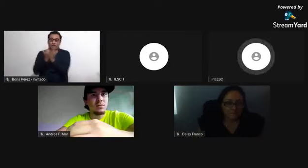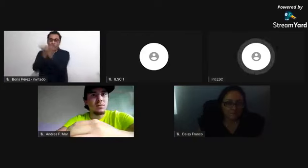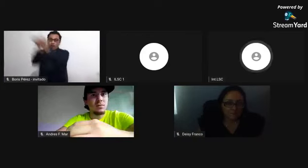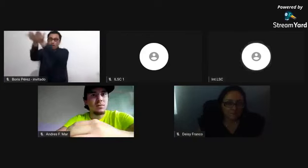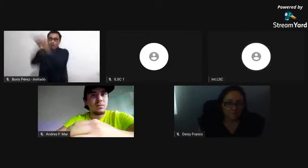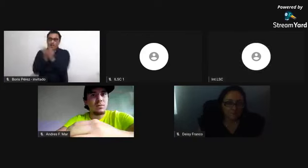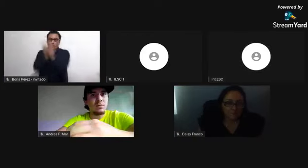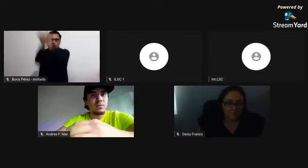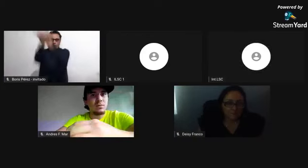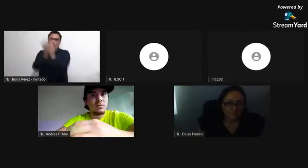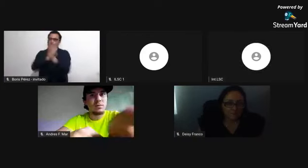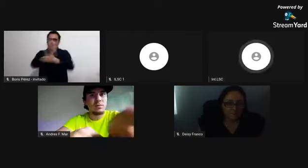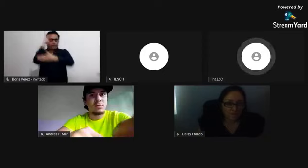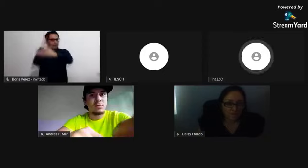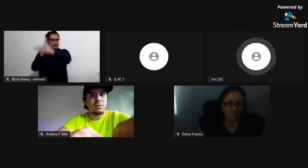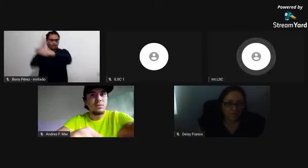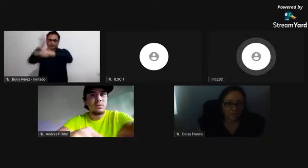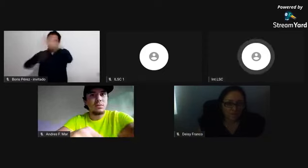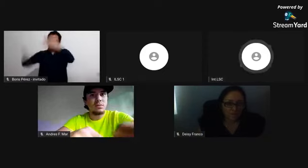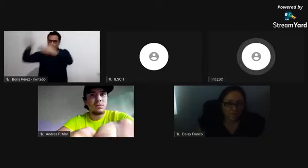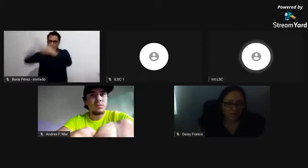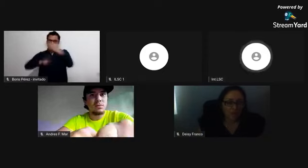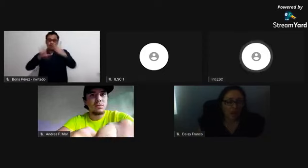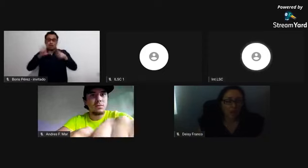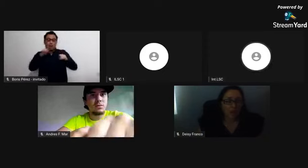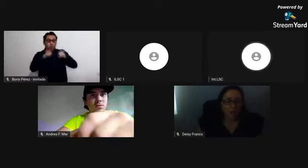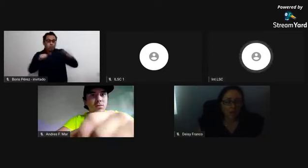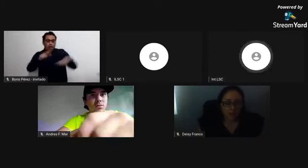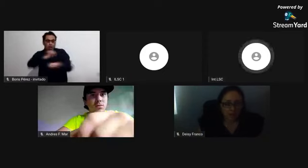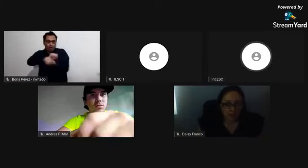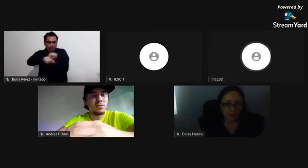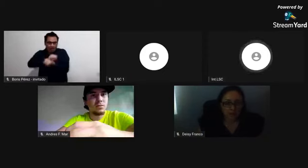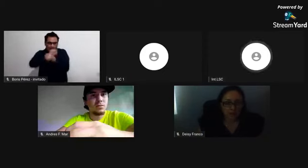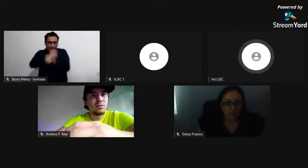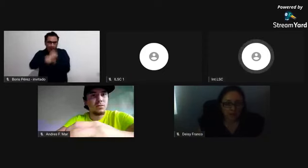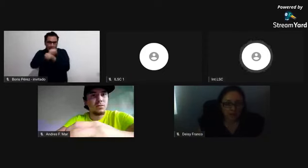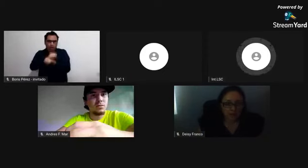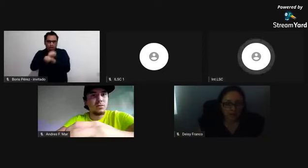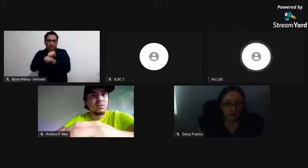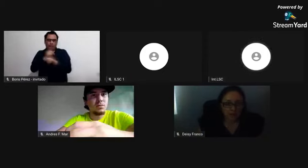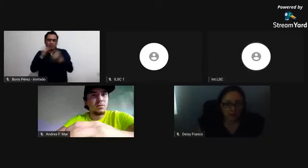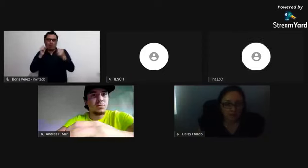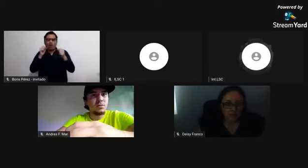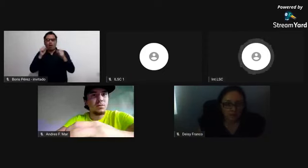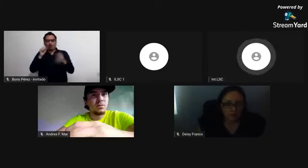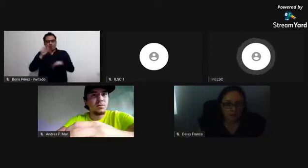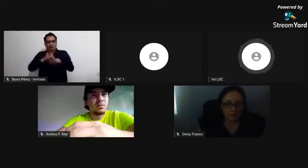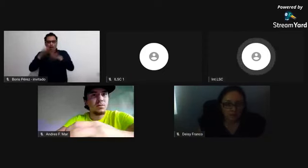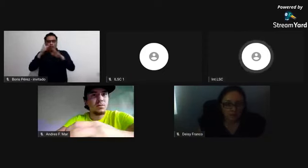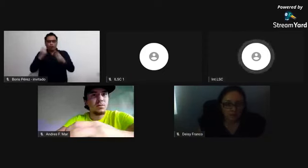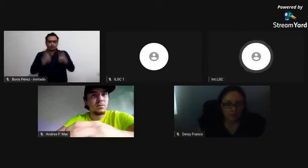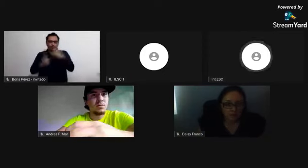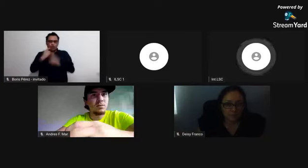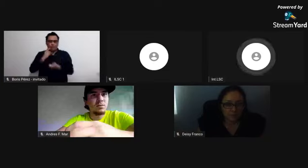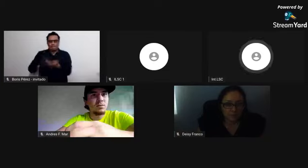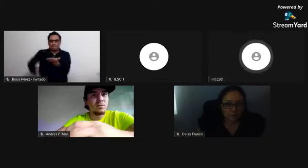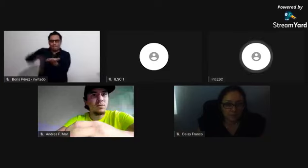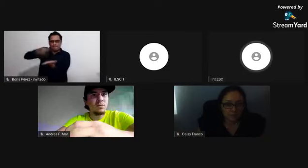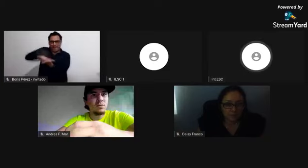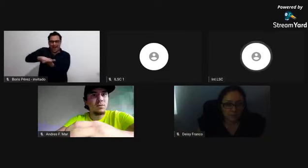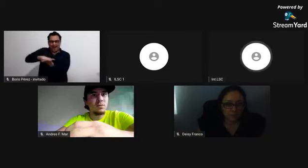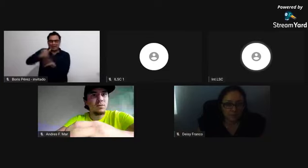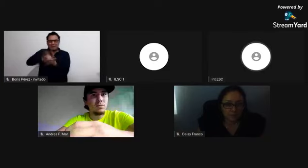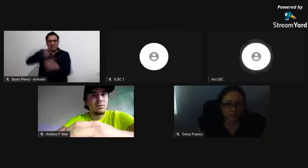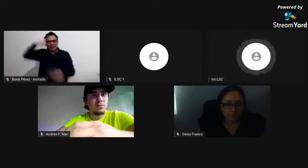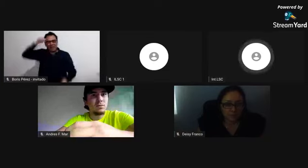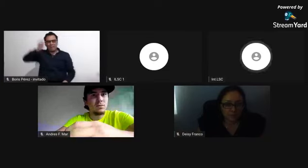sombreado los diferentes procesos buscando la libertad. En Cartagena fue uno de